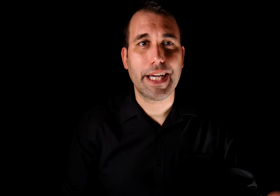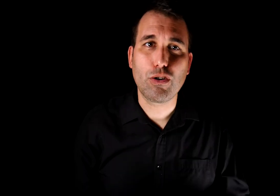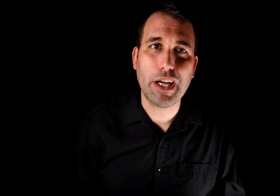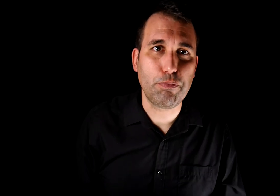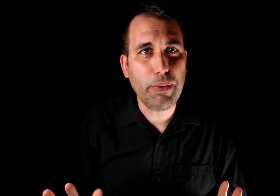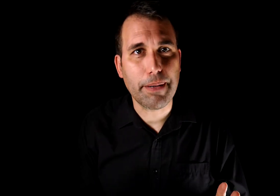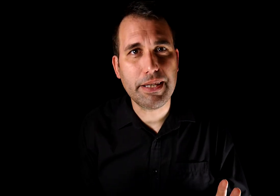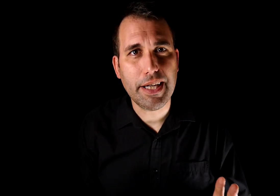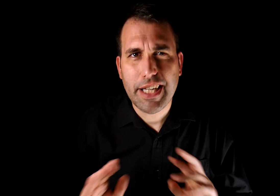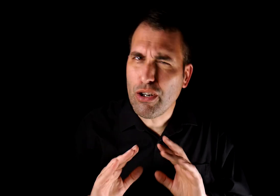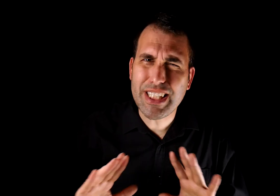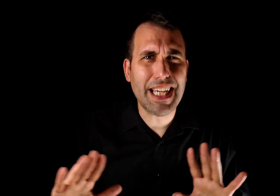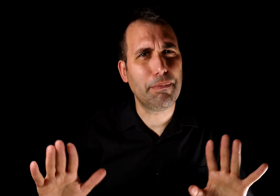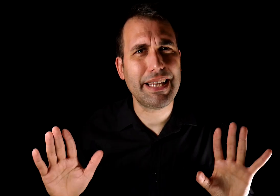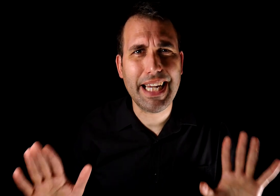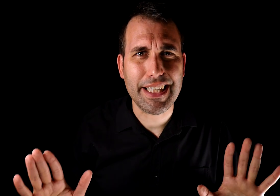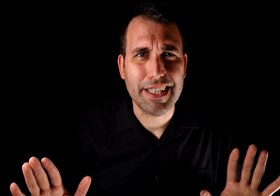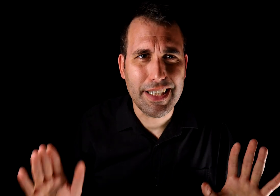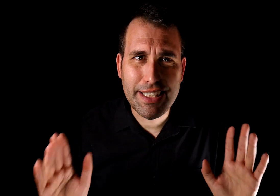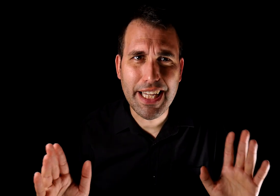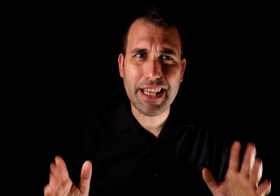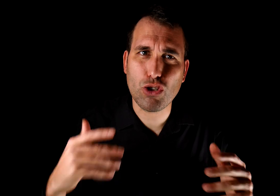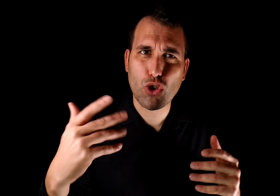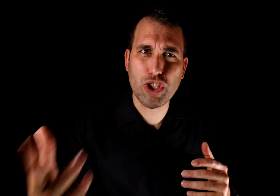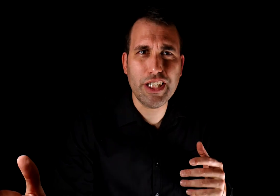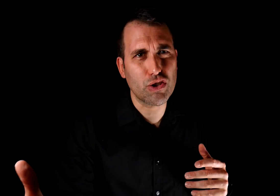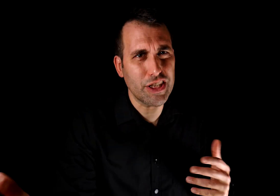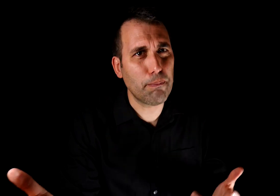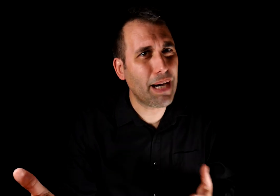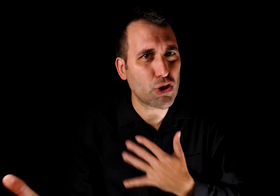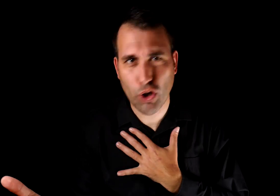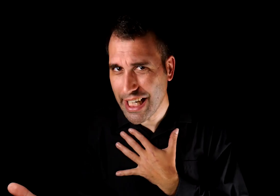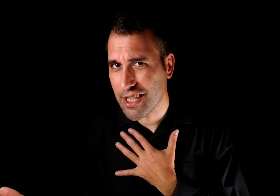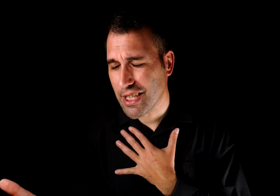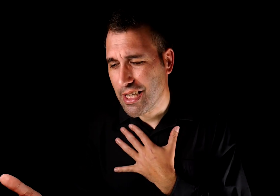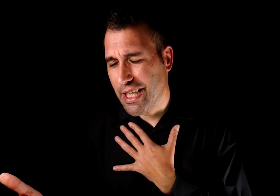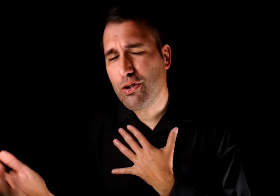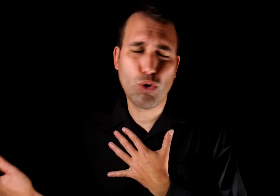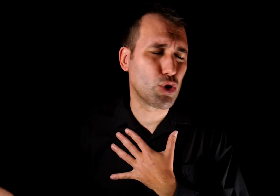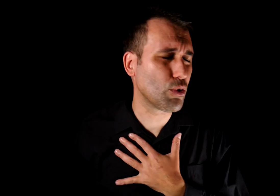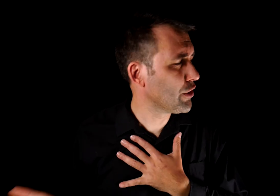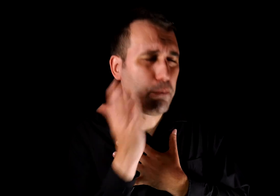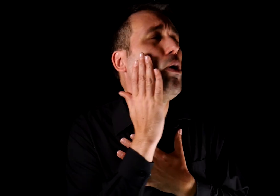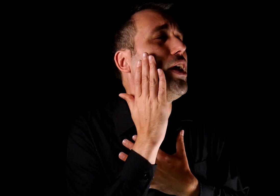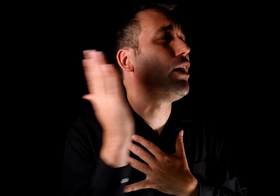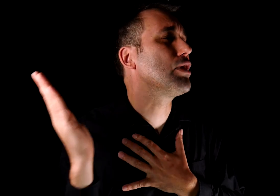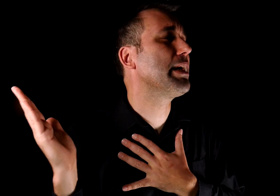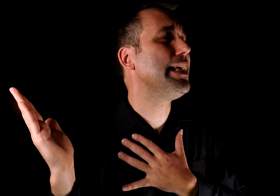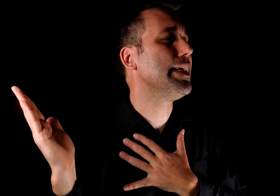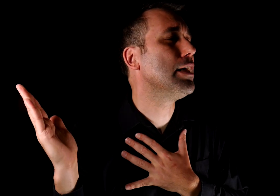dejando claro públicamente que no desea el mal de nadie, ni siquiera el de los otros chicos que son malos con él, incluso cuando él pone la otra mejilla.